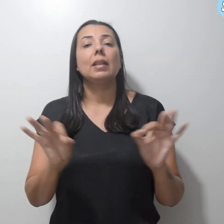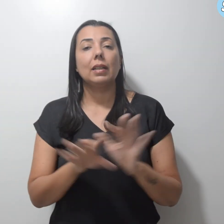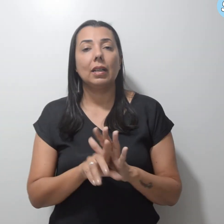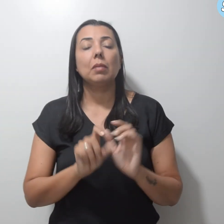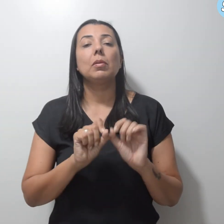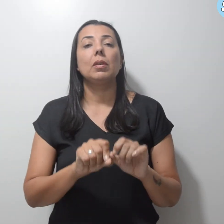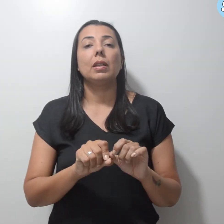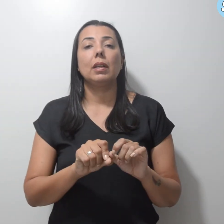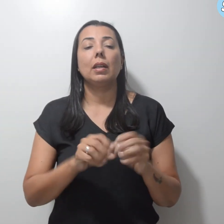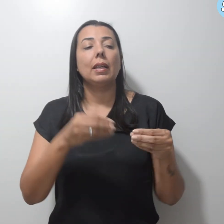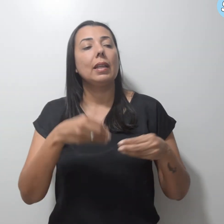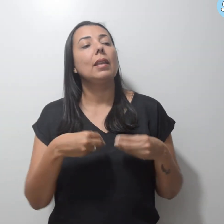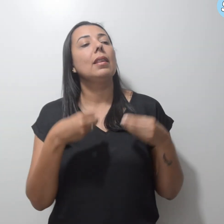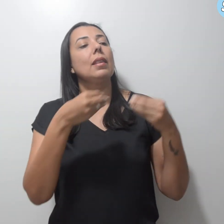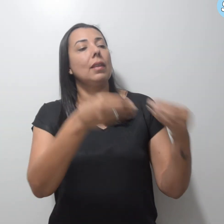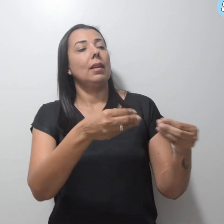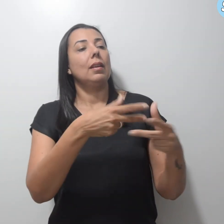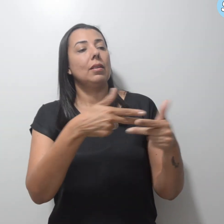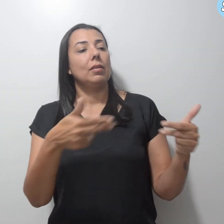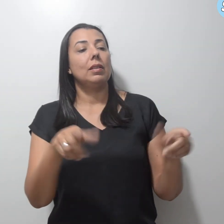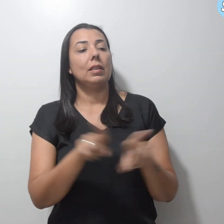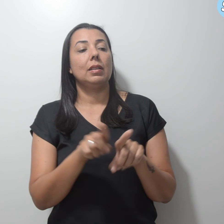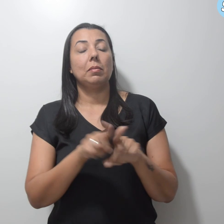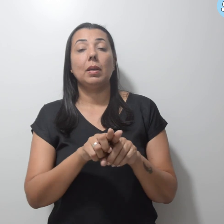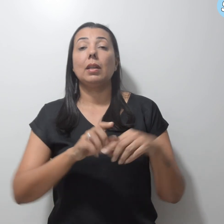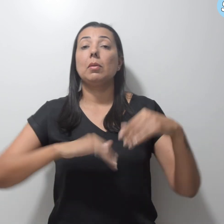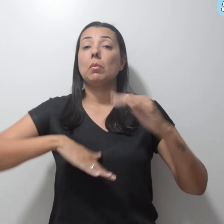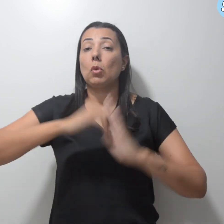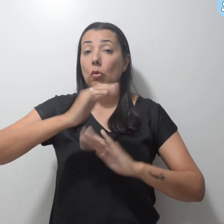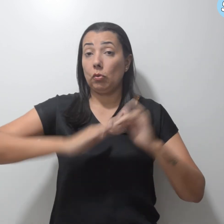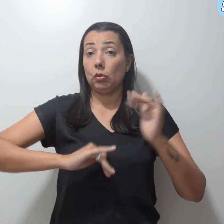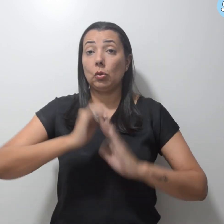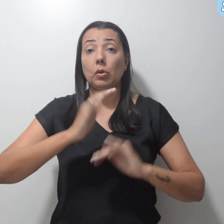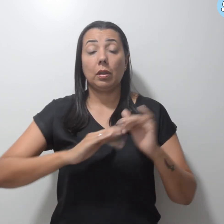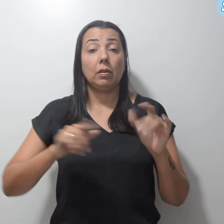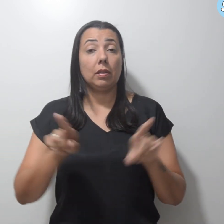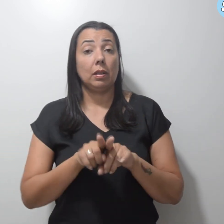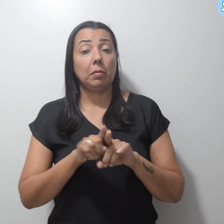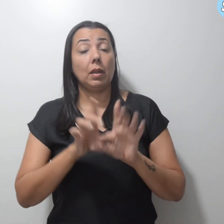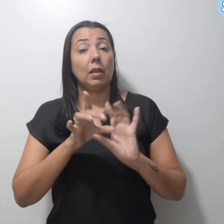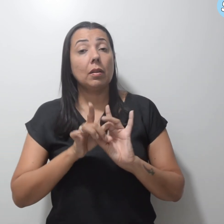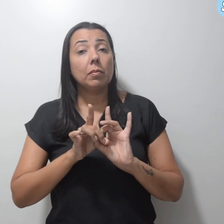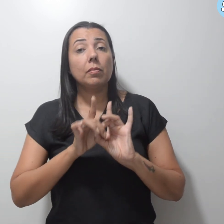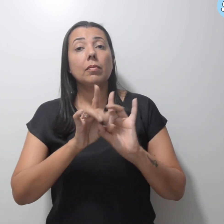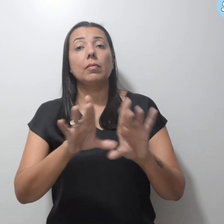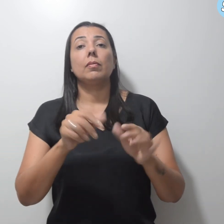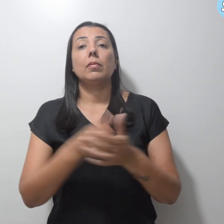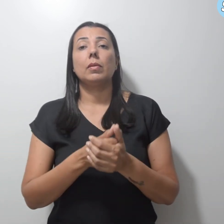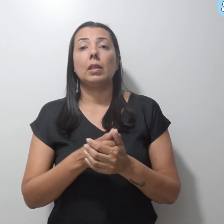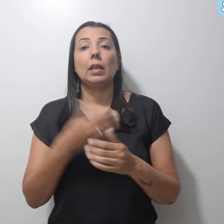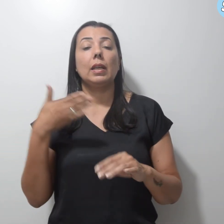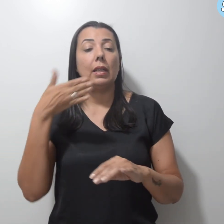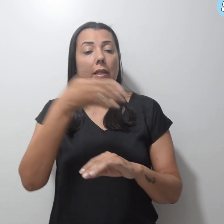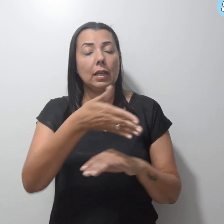apadrinhamento e, além de profissionalizar, democratizar o ingresso de todos os